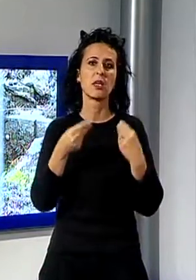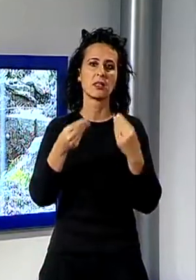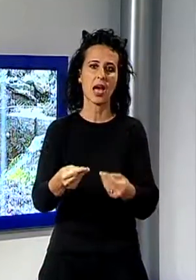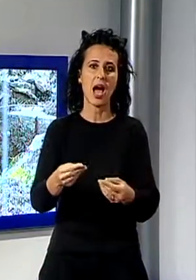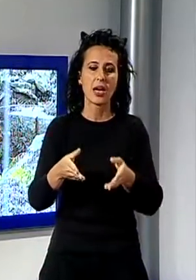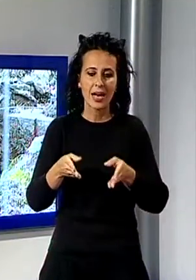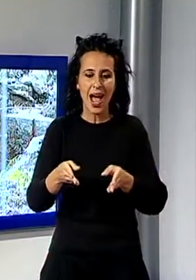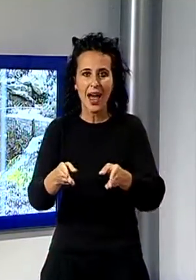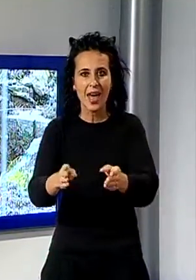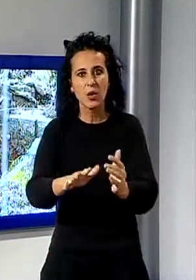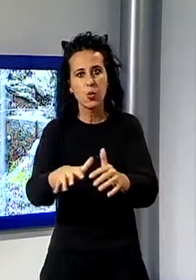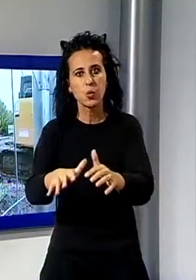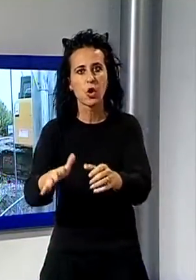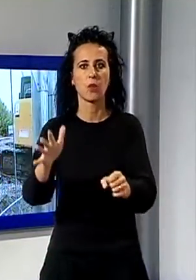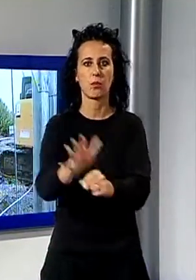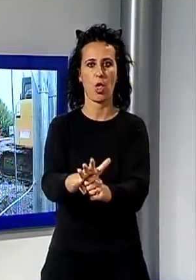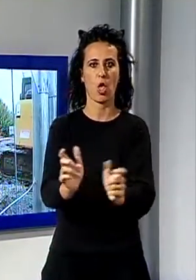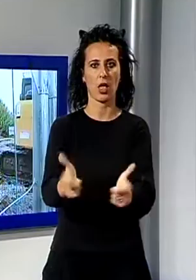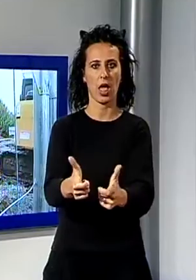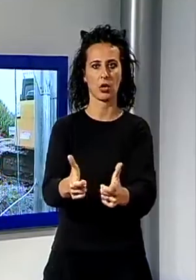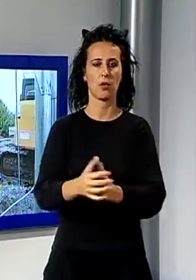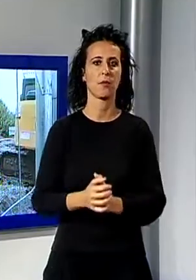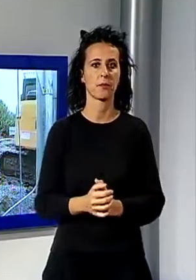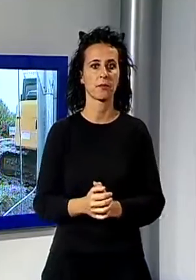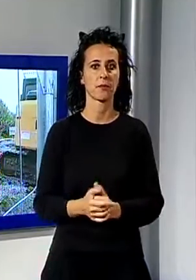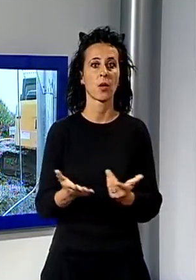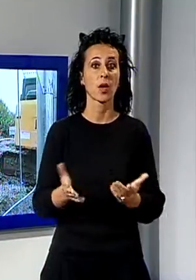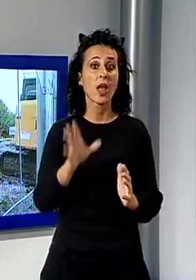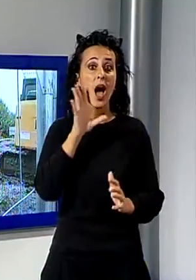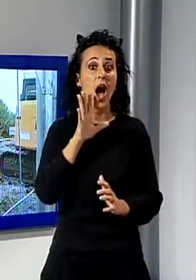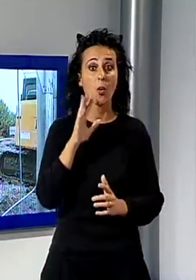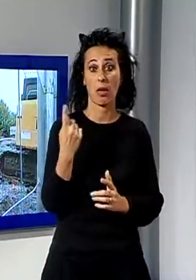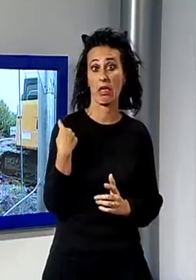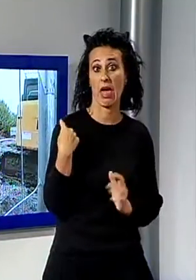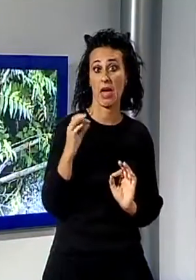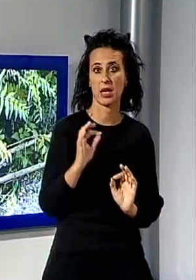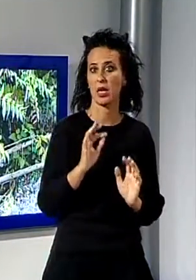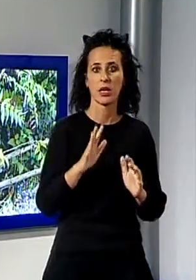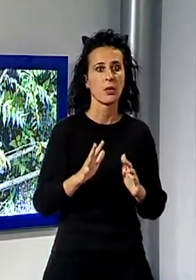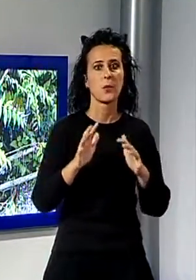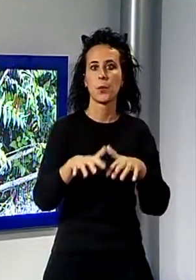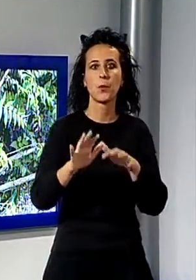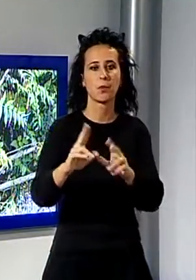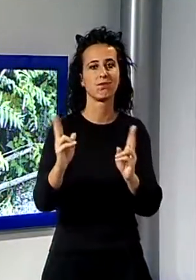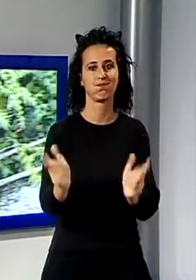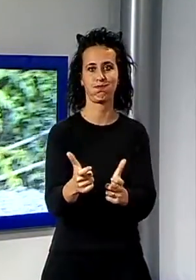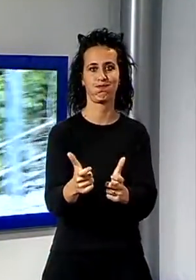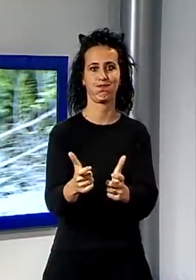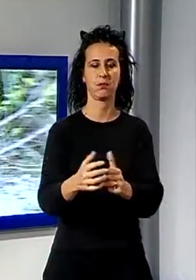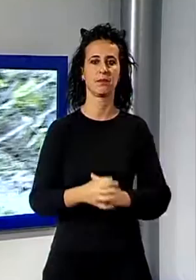piovane che corre lungo la ferrovia, impedendo all'abbondante pioggia di ieri di defluire regolarmente. Il problema consiste